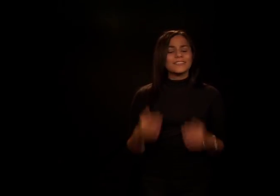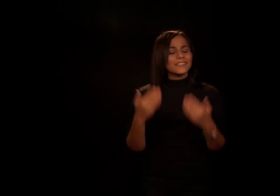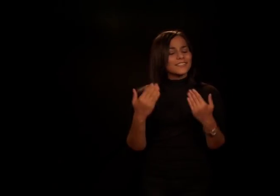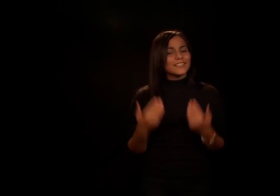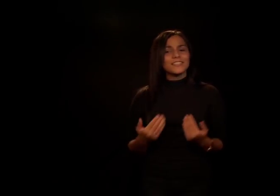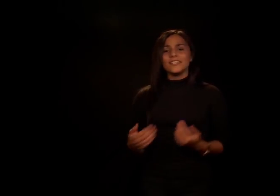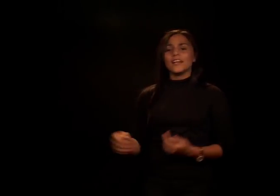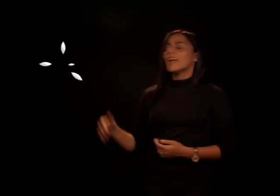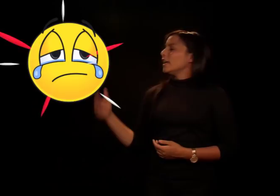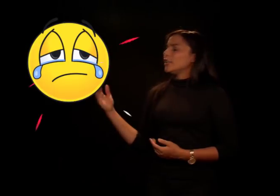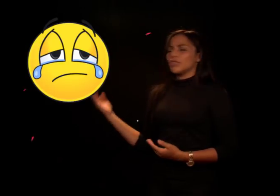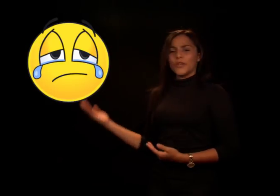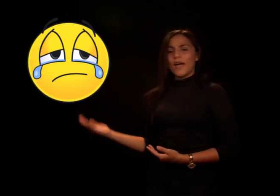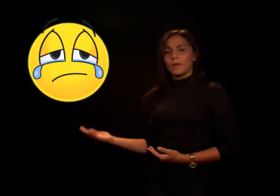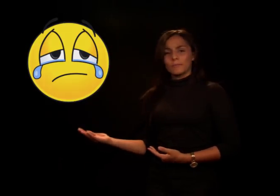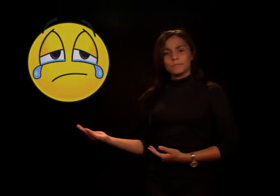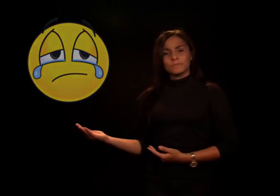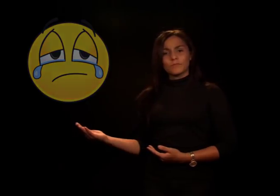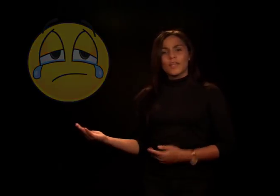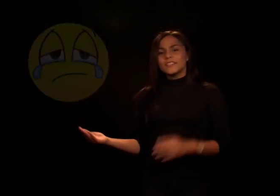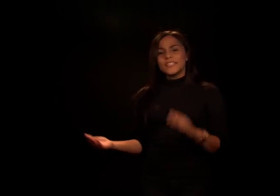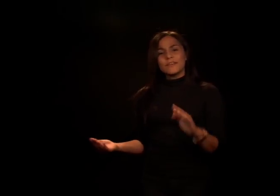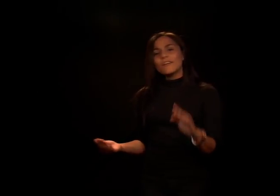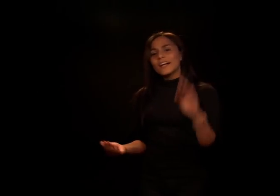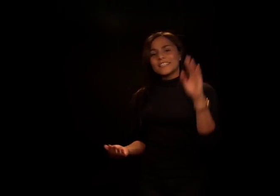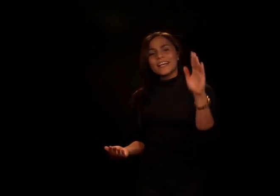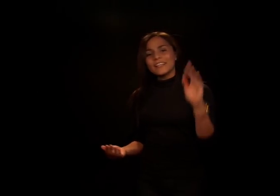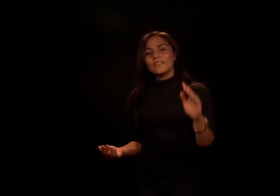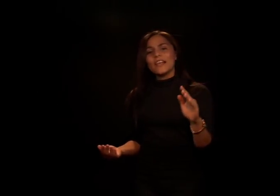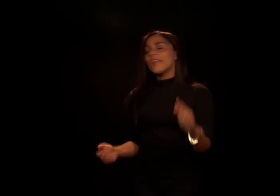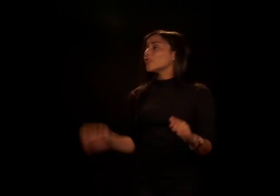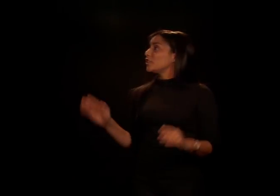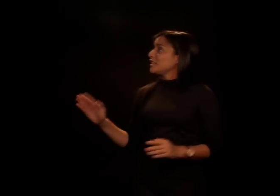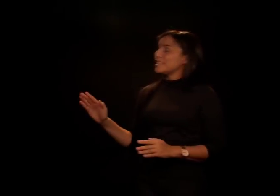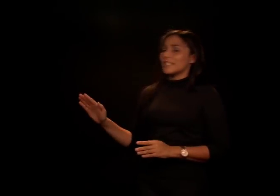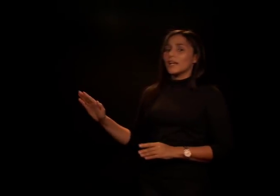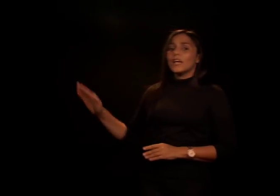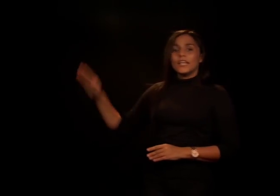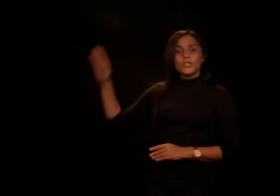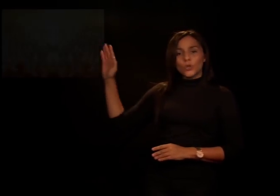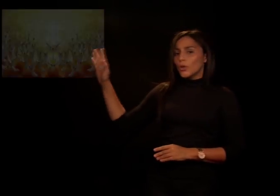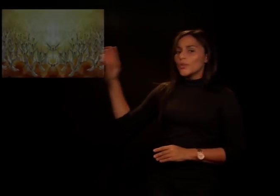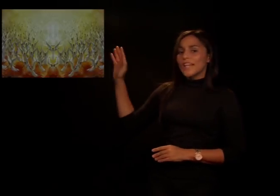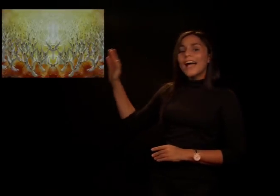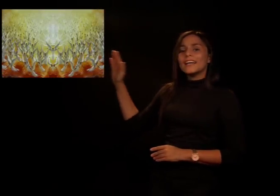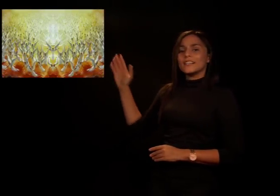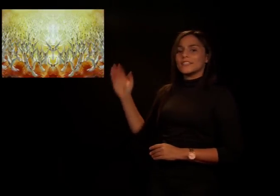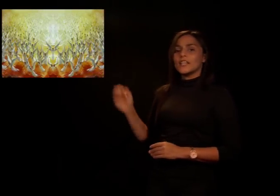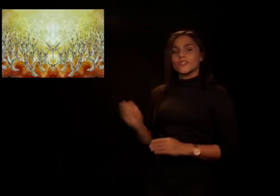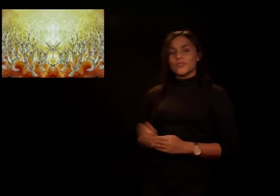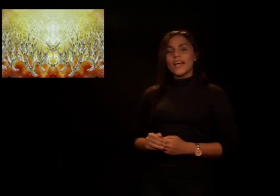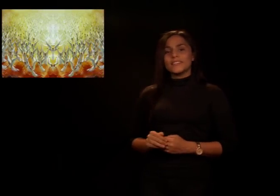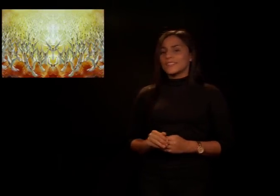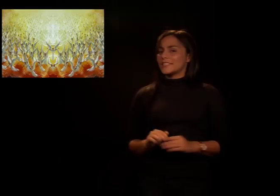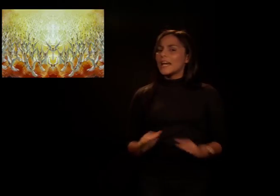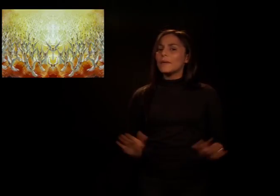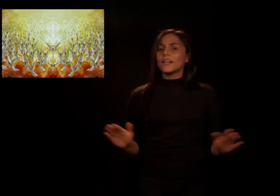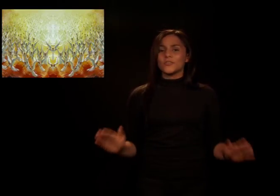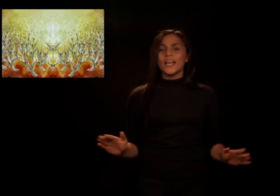entristecían y lloraban. Llevaban allá arriba la noticia y todos los ángeles de la ciudad se echaban a llorar